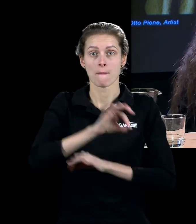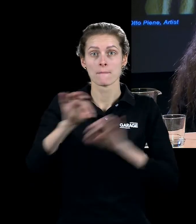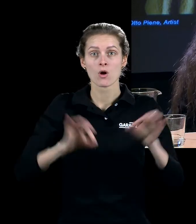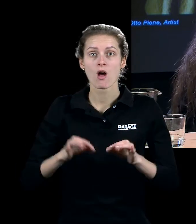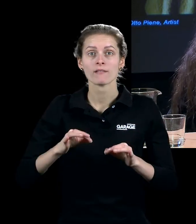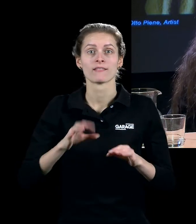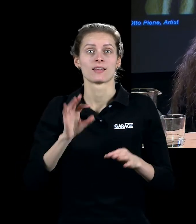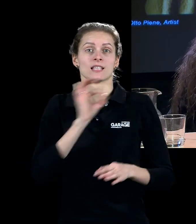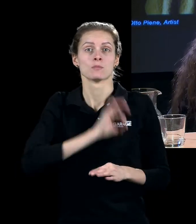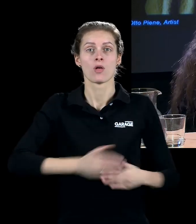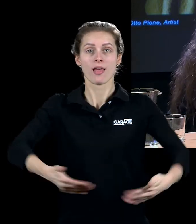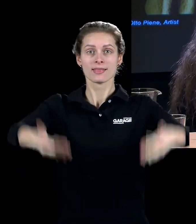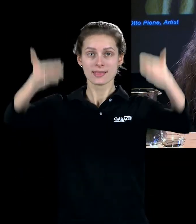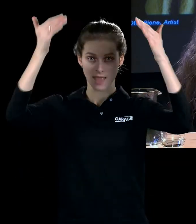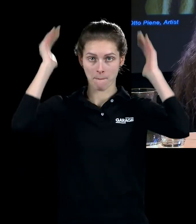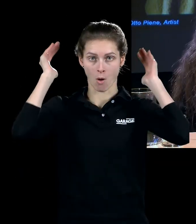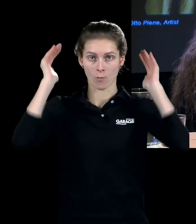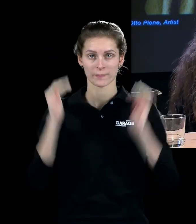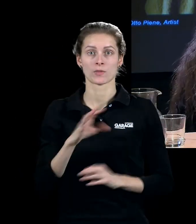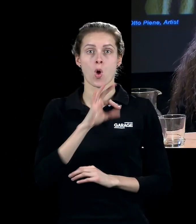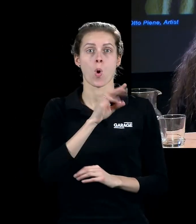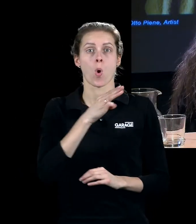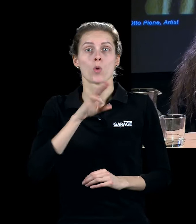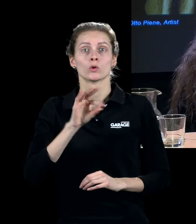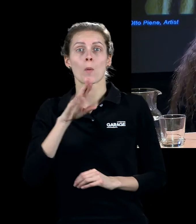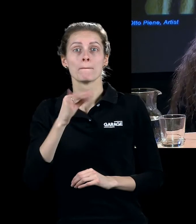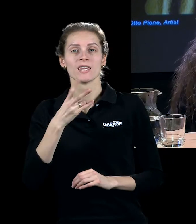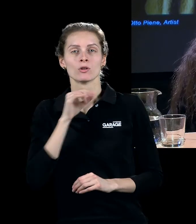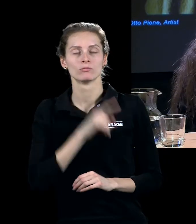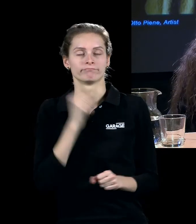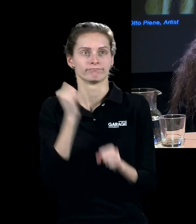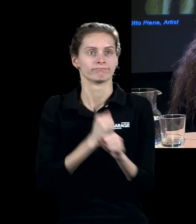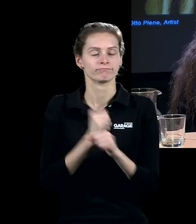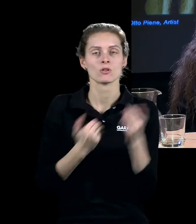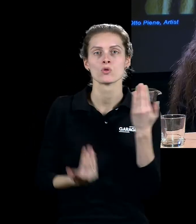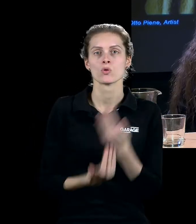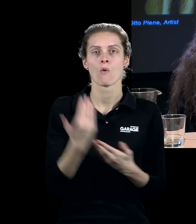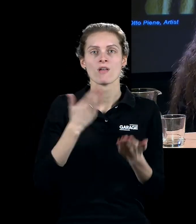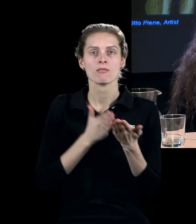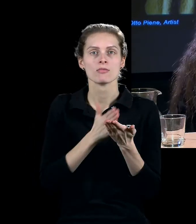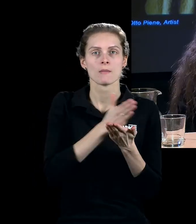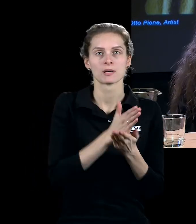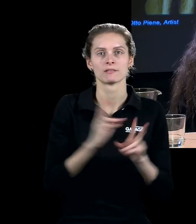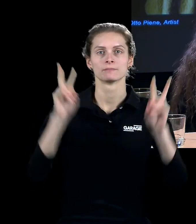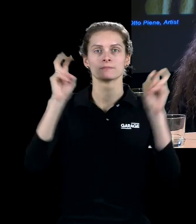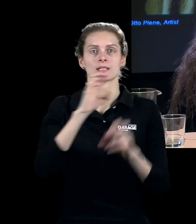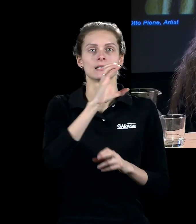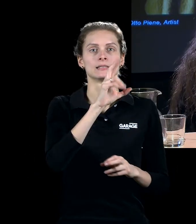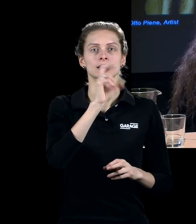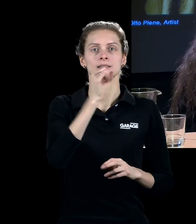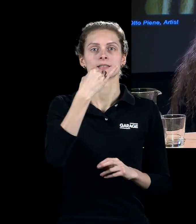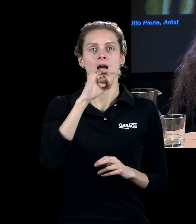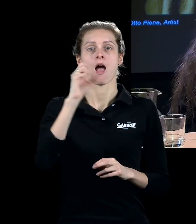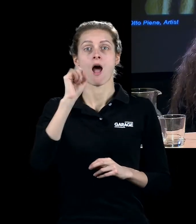в небесах. И Отто Пине является изобретателем такого нового направления. Скай-арт, небесное искусство.